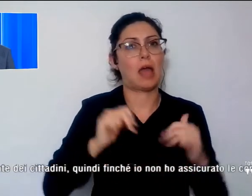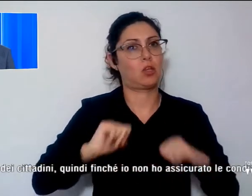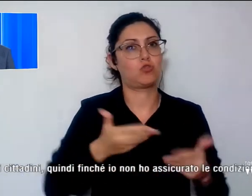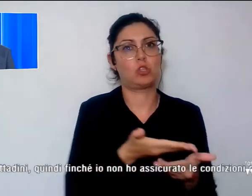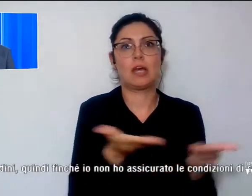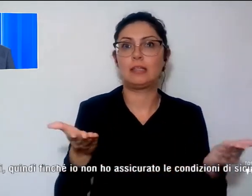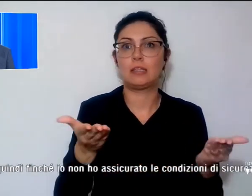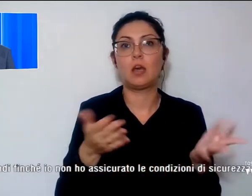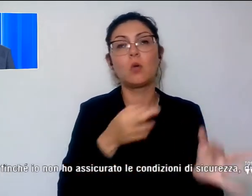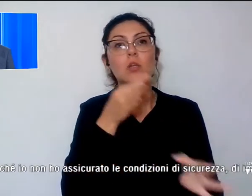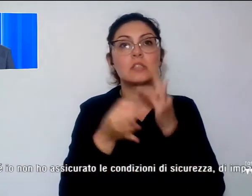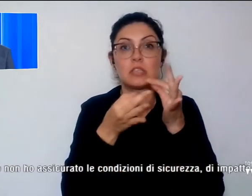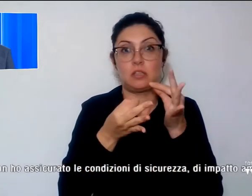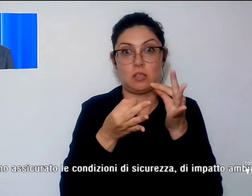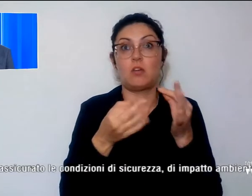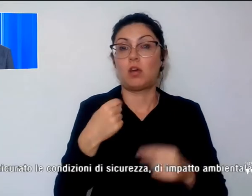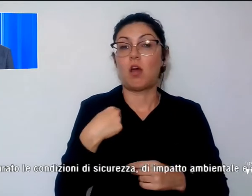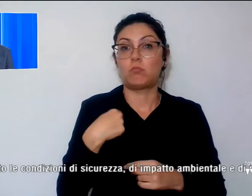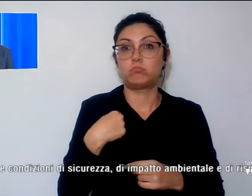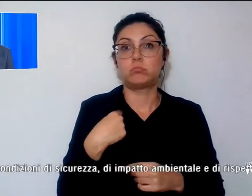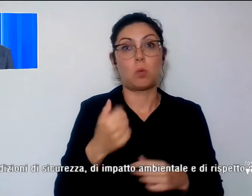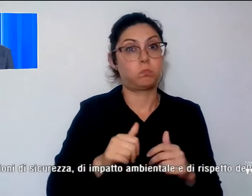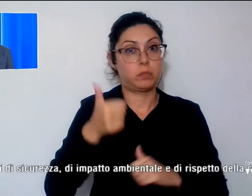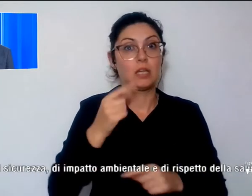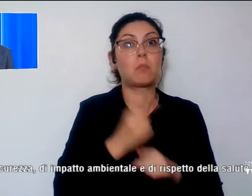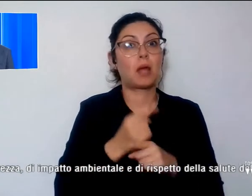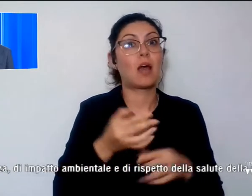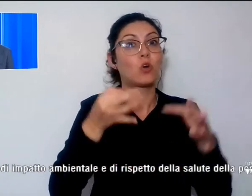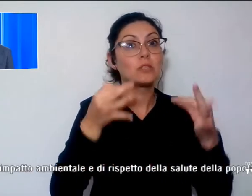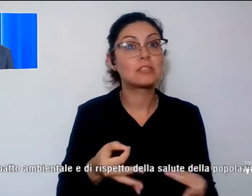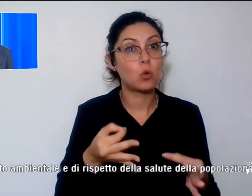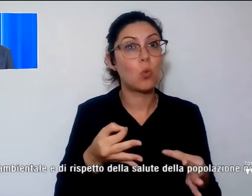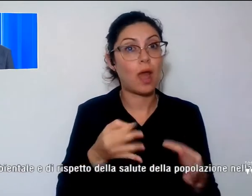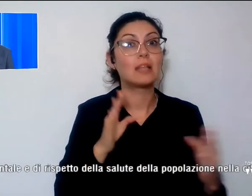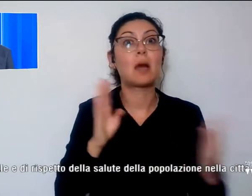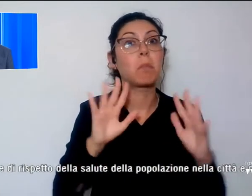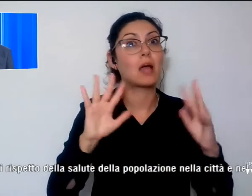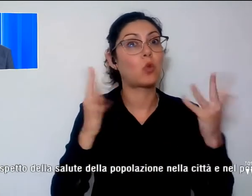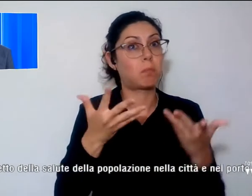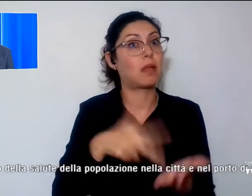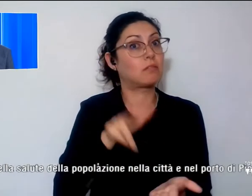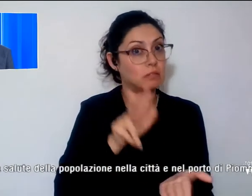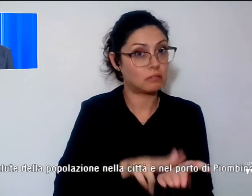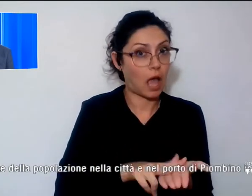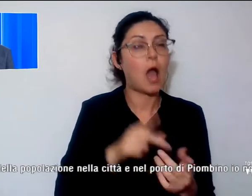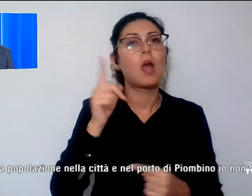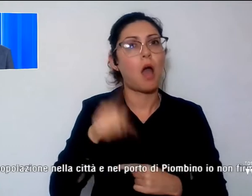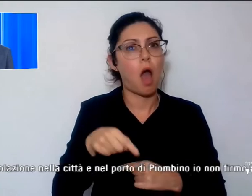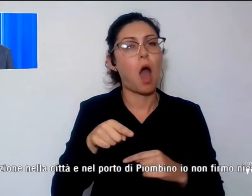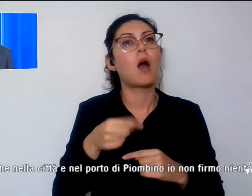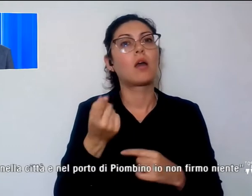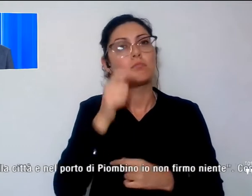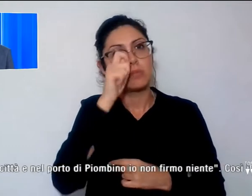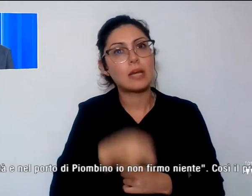finché io non ho assicurato le condizioni di sicurezza di impatto ambientale e di rispetto della salute